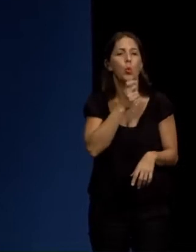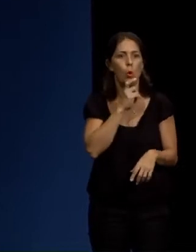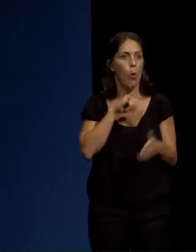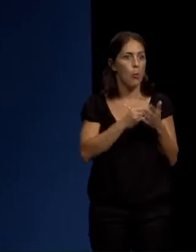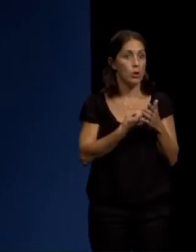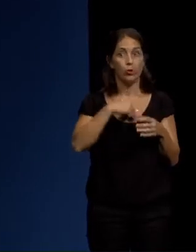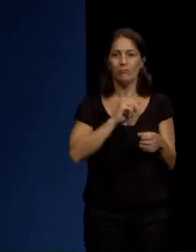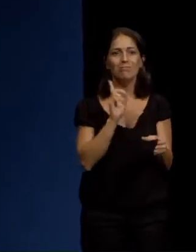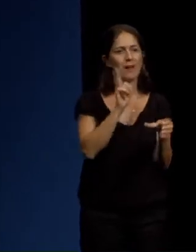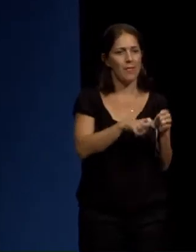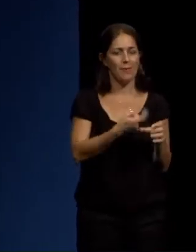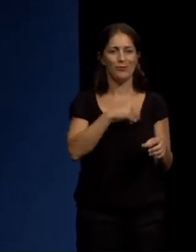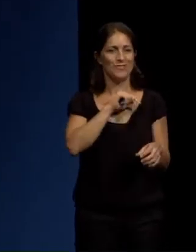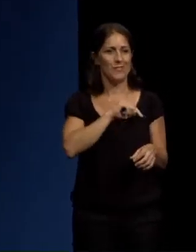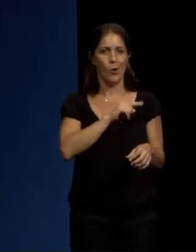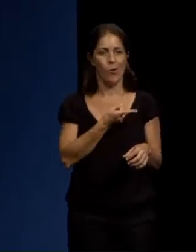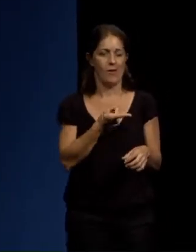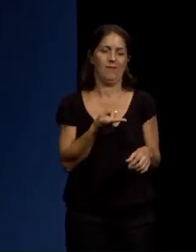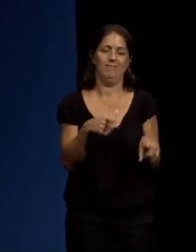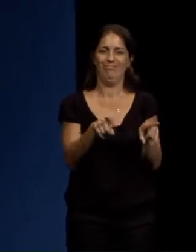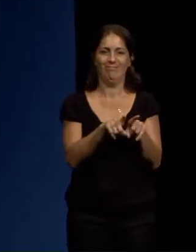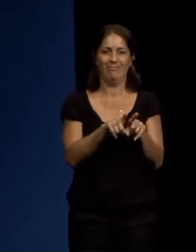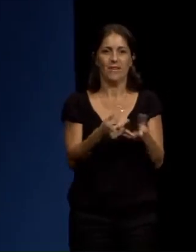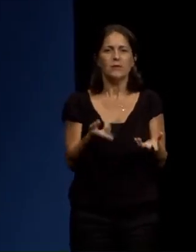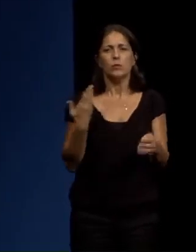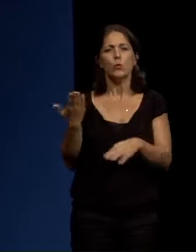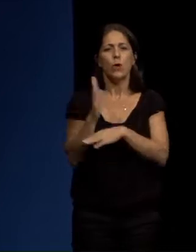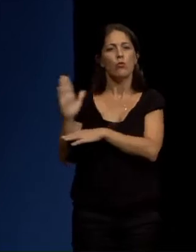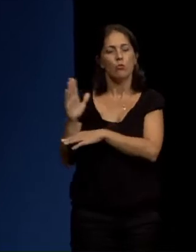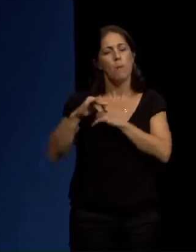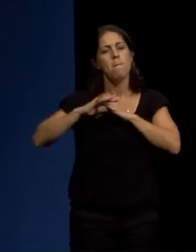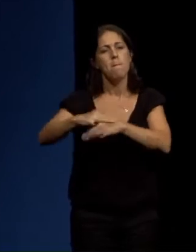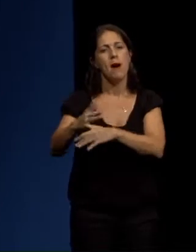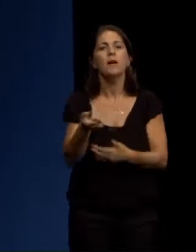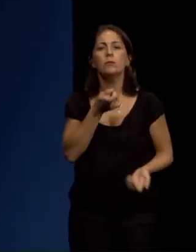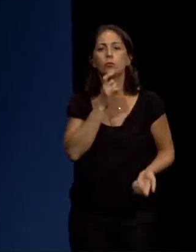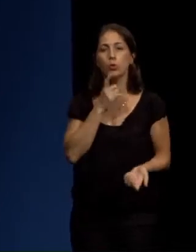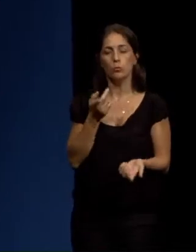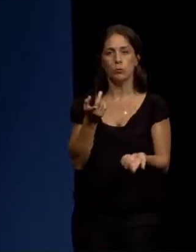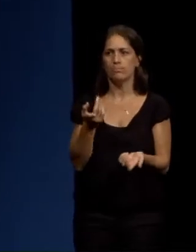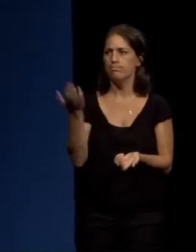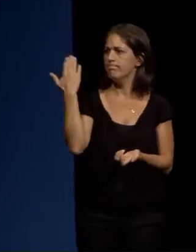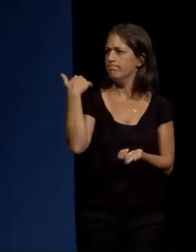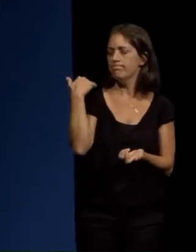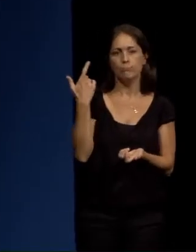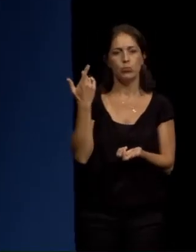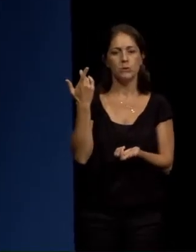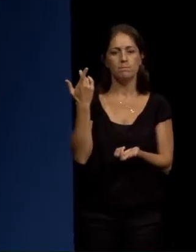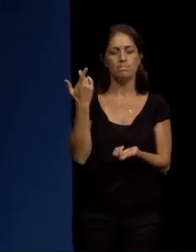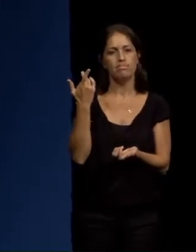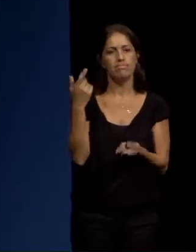que sou parte activa a través desta candidatura. Unha candidatura que foi configurada